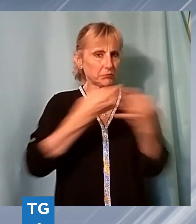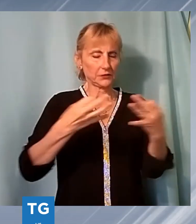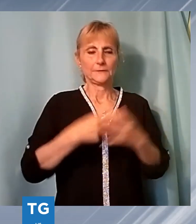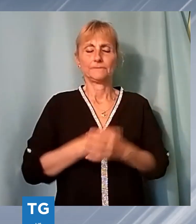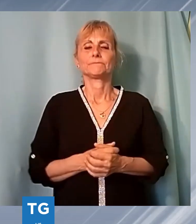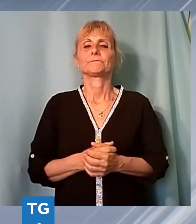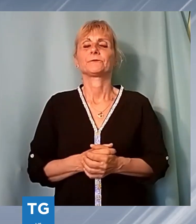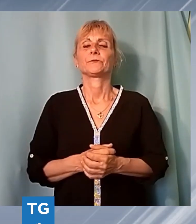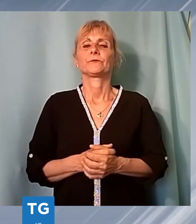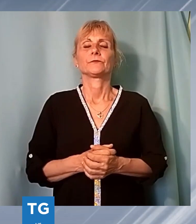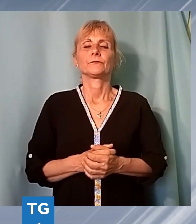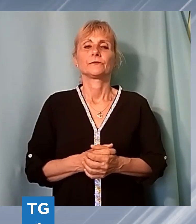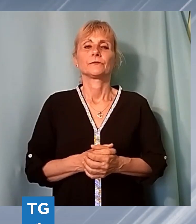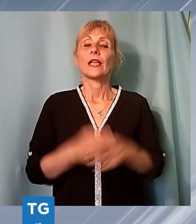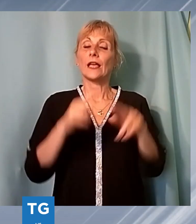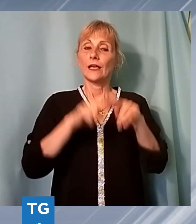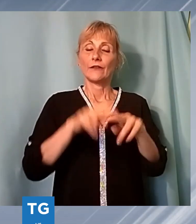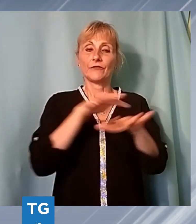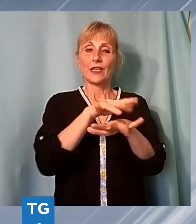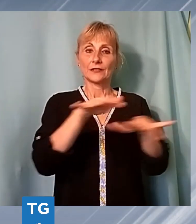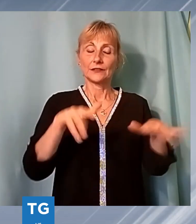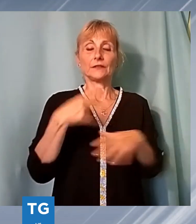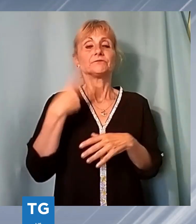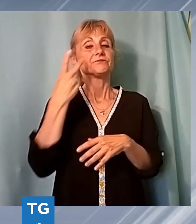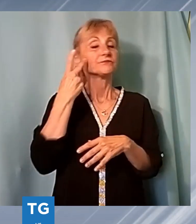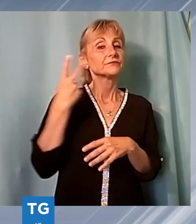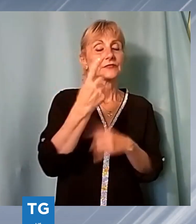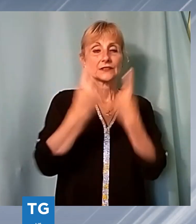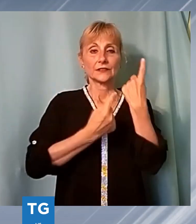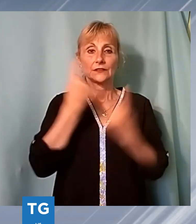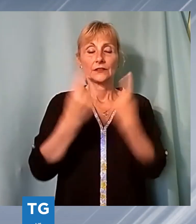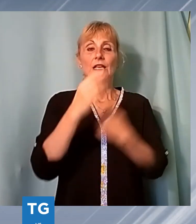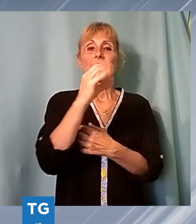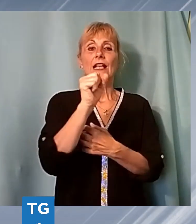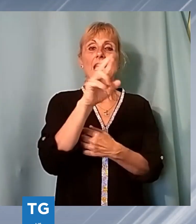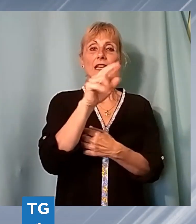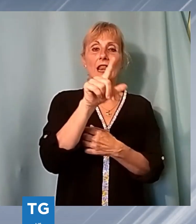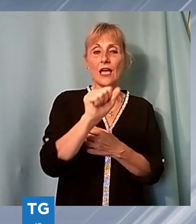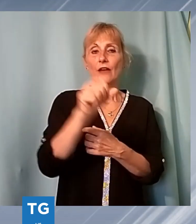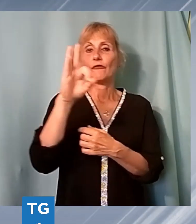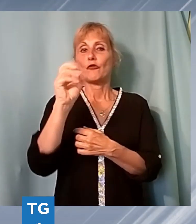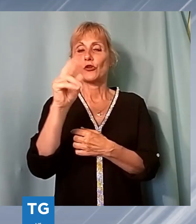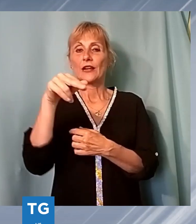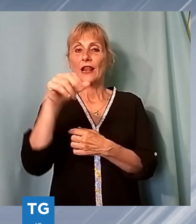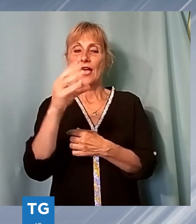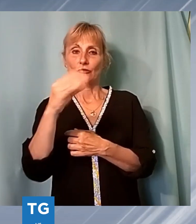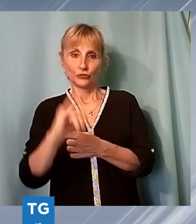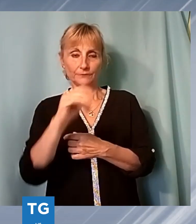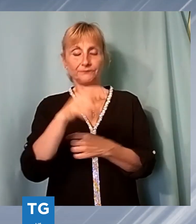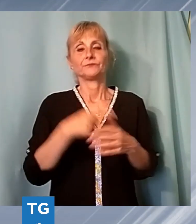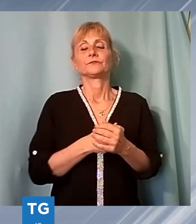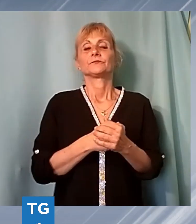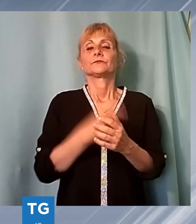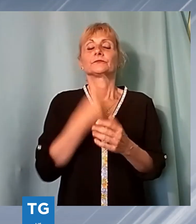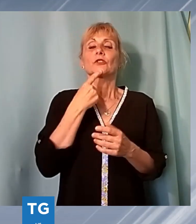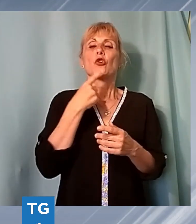Rimaniamo in Versilia, torniamo sulla vicenda di Cava Fornace e sulle tracce di amianto ritrovate nei campioni prelevati da Arpat